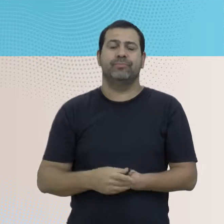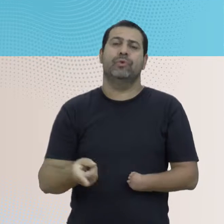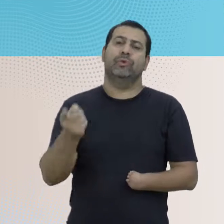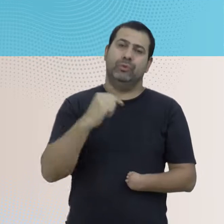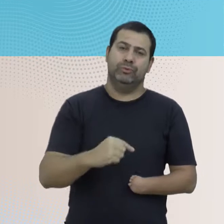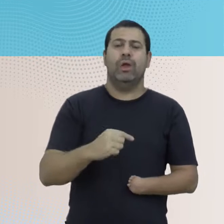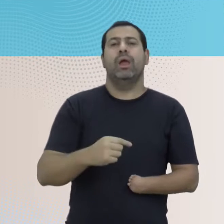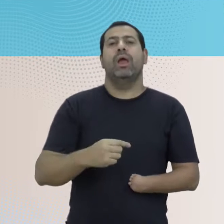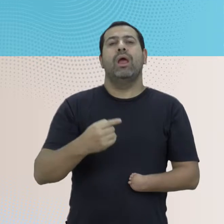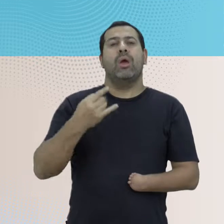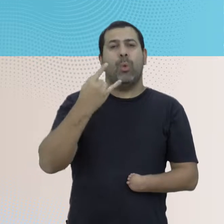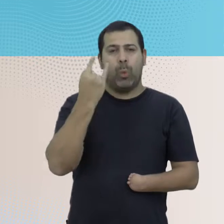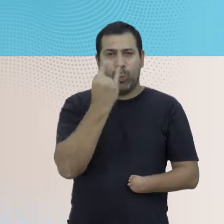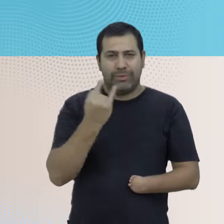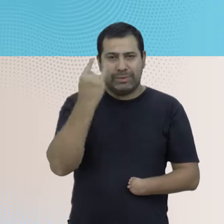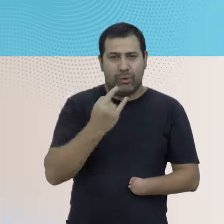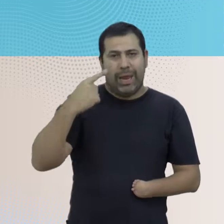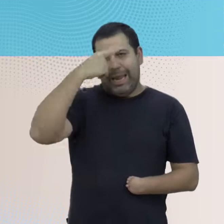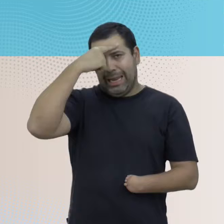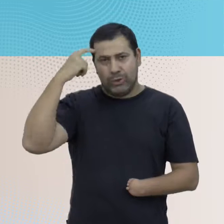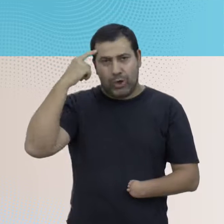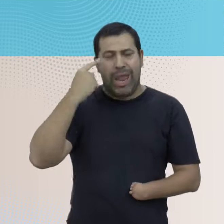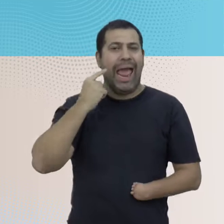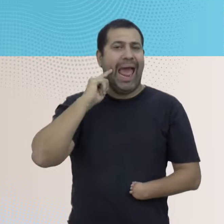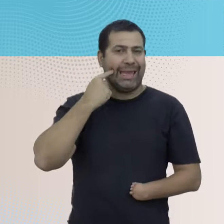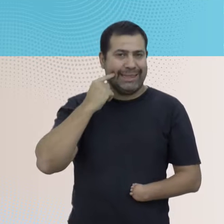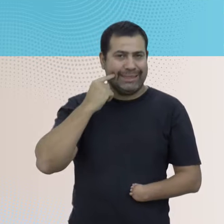Universidad Nacional de Entre Ríos